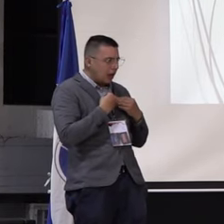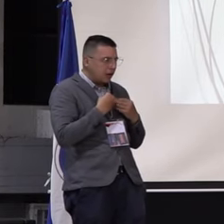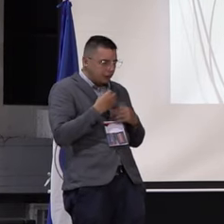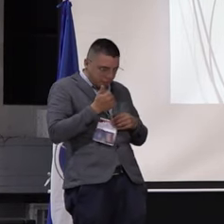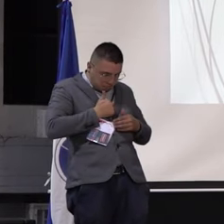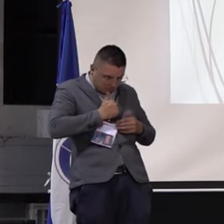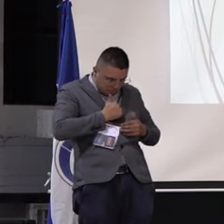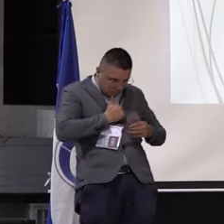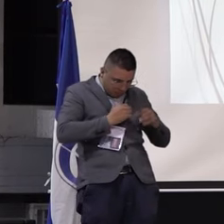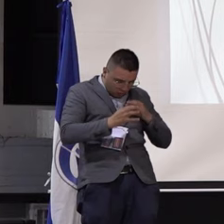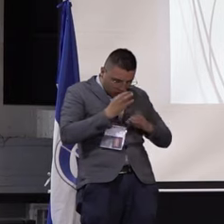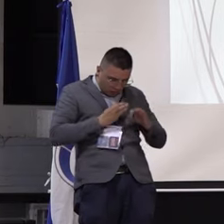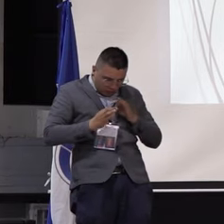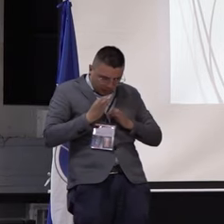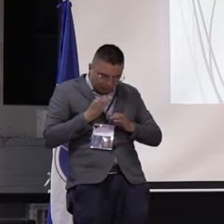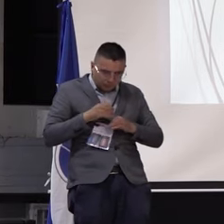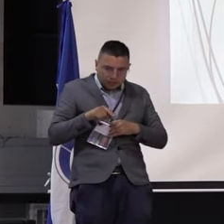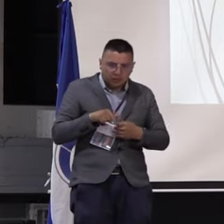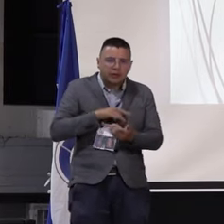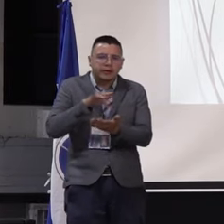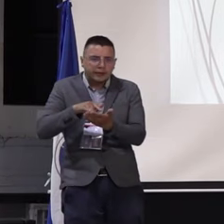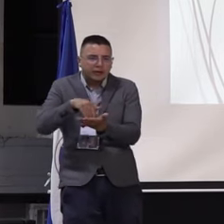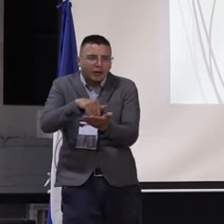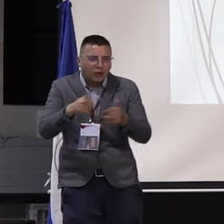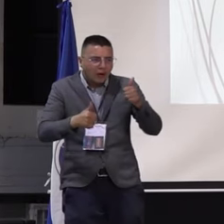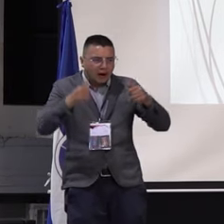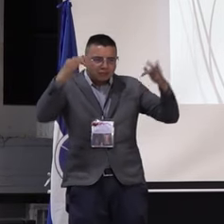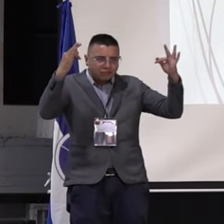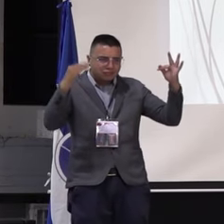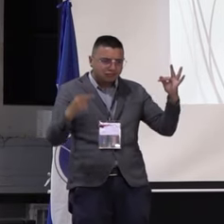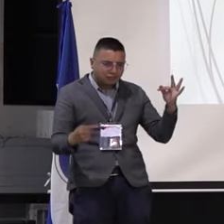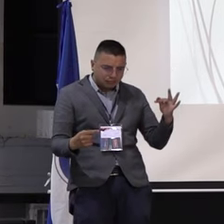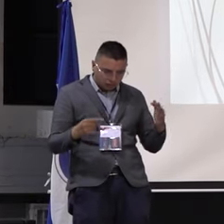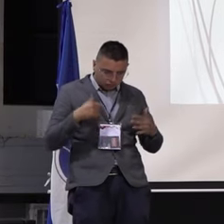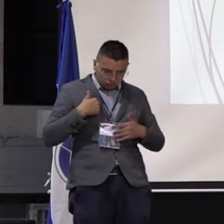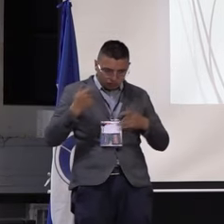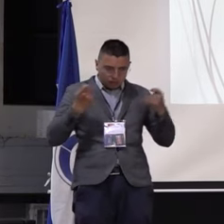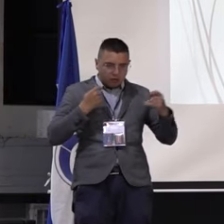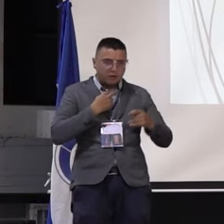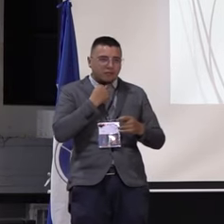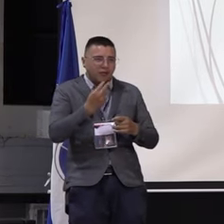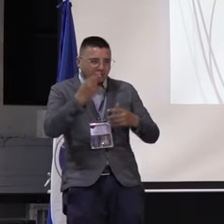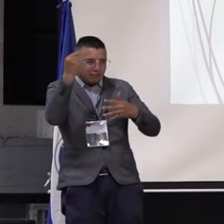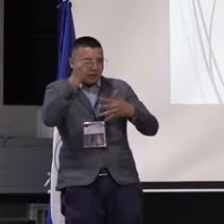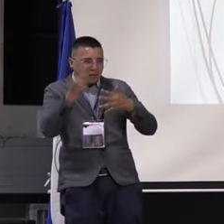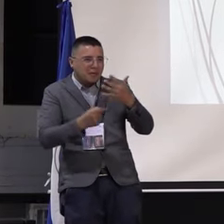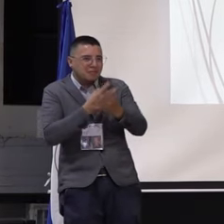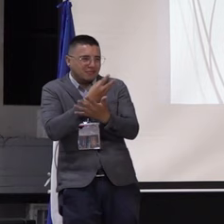cuidamos en distintos escenarios, solamente por poner un ejemplo del manejo de la voz o cosas por el estilo.